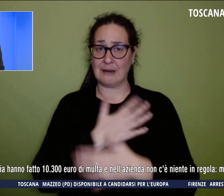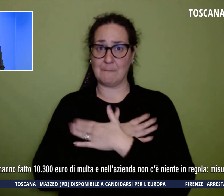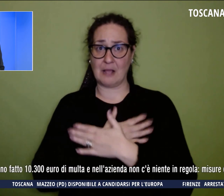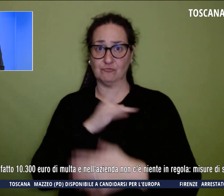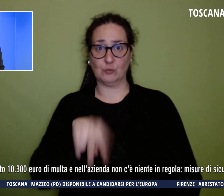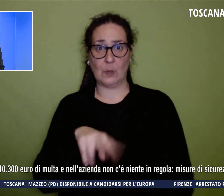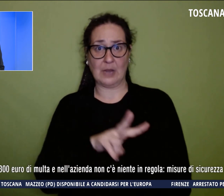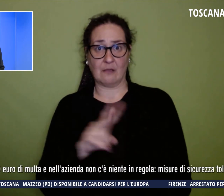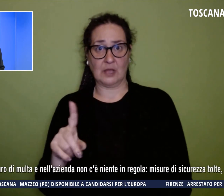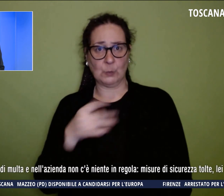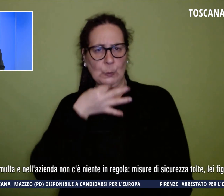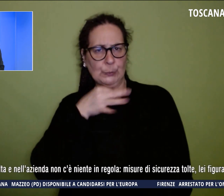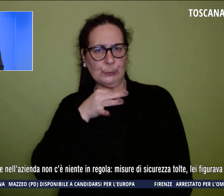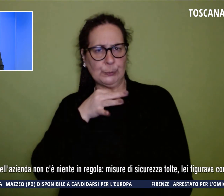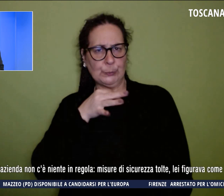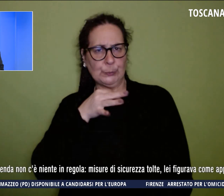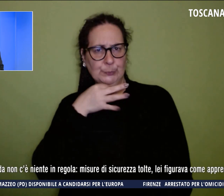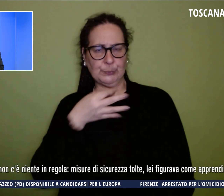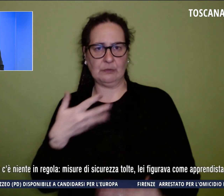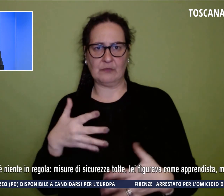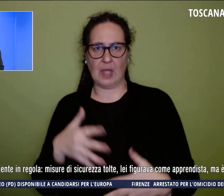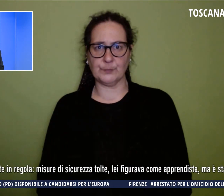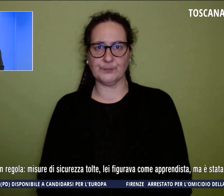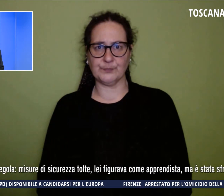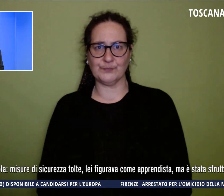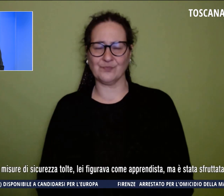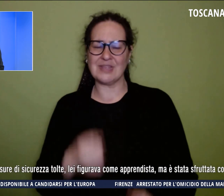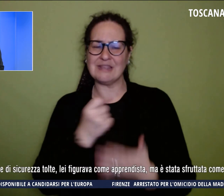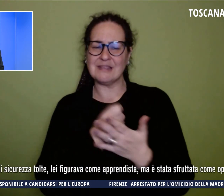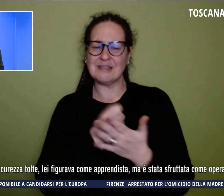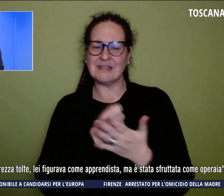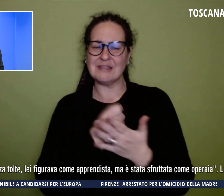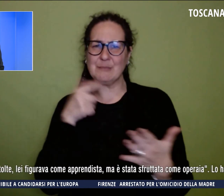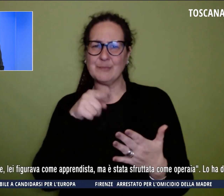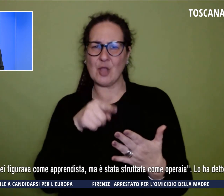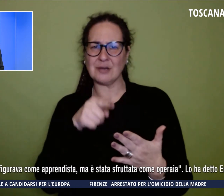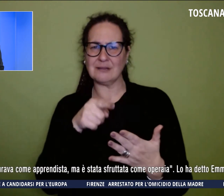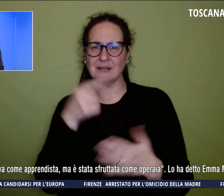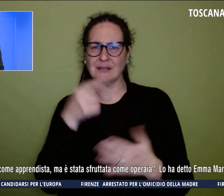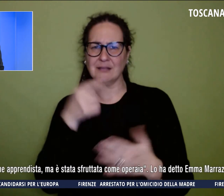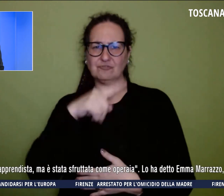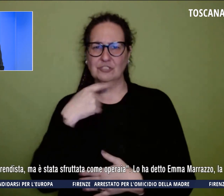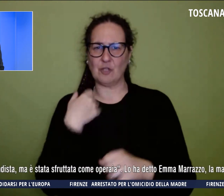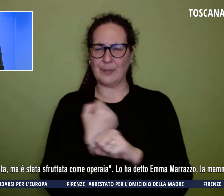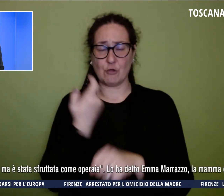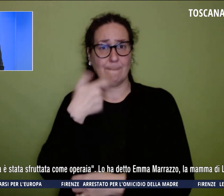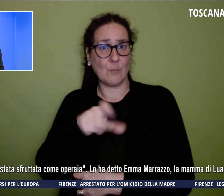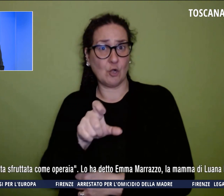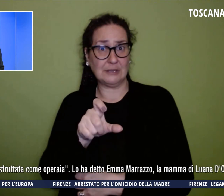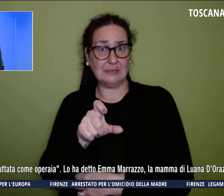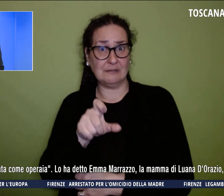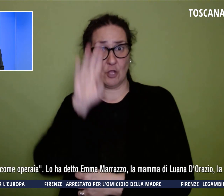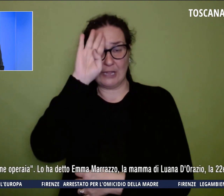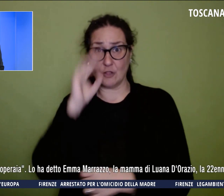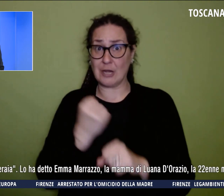ha detto «Sarebbe molto importante introdurre l'omicidio sul lavoro perché un datore di lavoro ci penserebbe due volte.